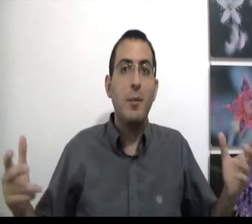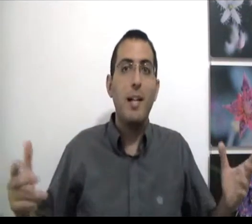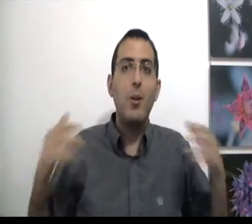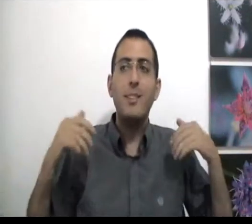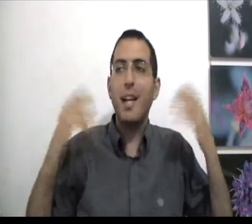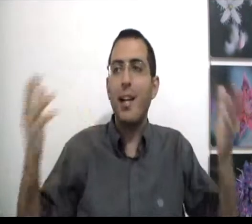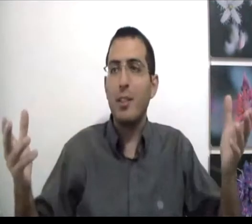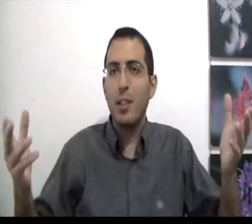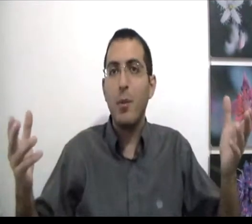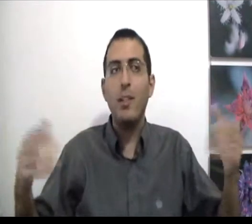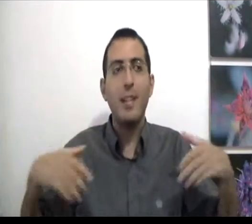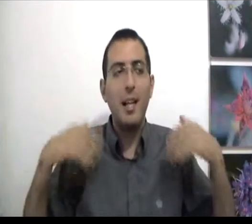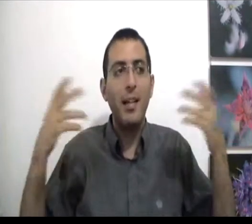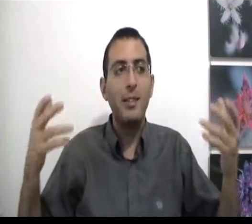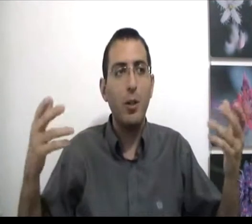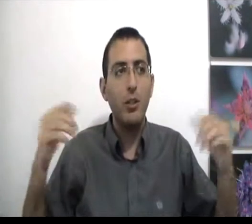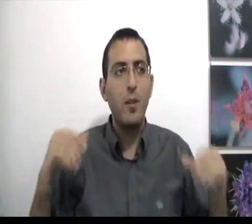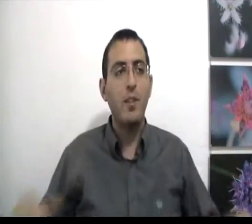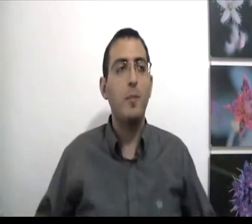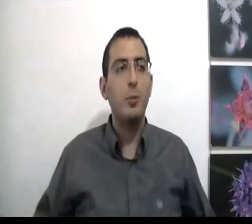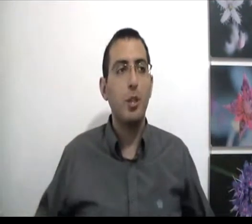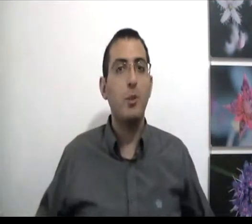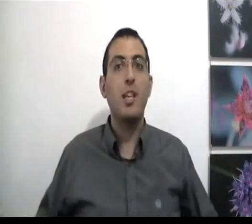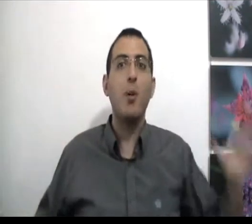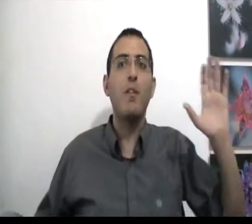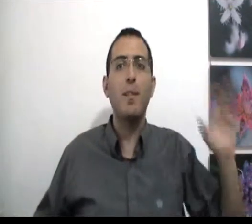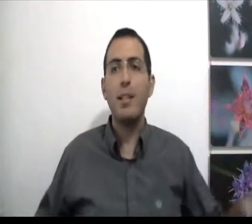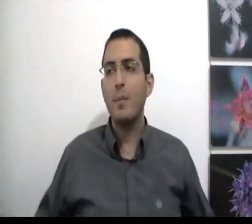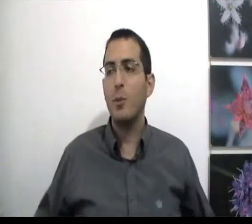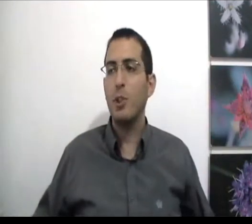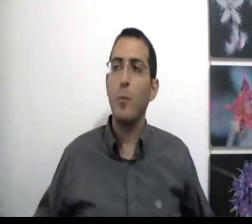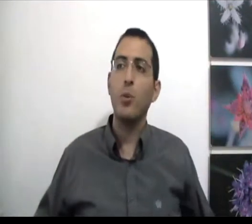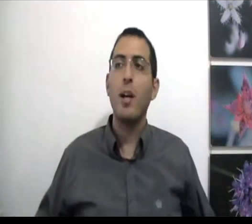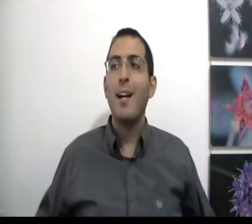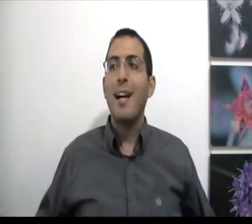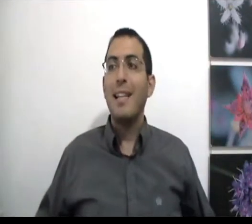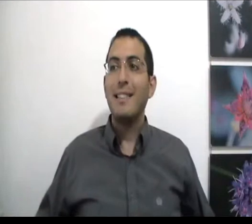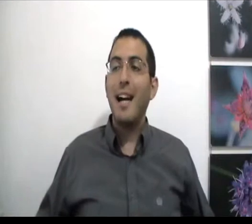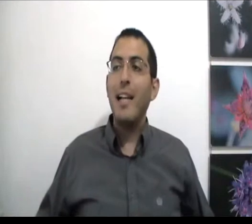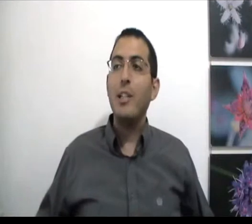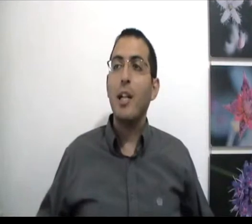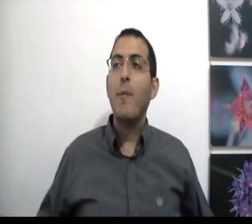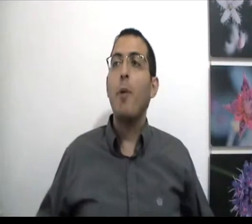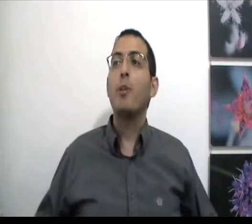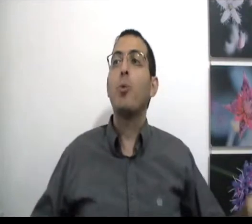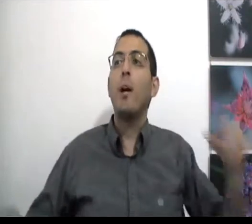במילה לא חסר לך לא חסר לך החיסרון שאתה לא מבין את המציאות בשלמות זה כאילו כבר הבנת את המציאות בשלמות הצרה היא שהאדם לא בטוח